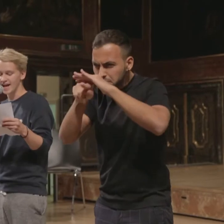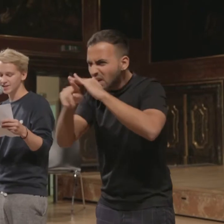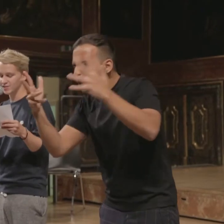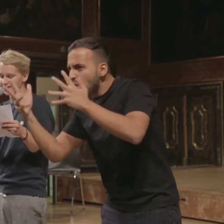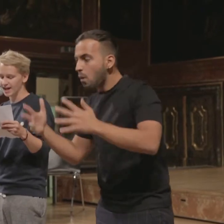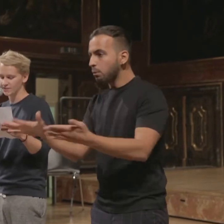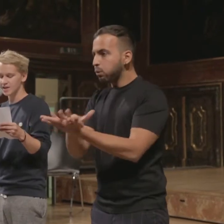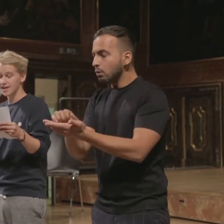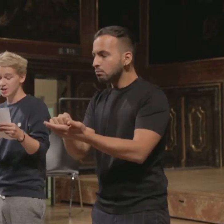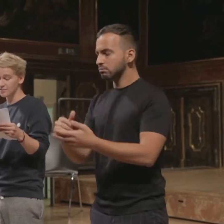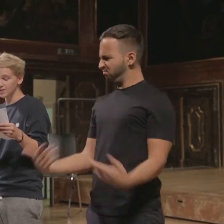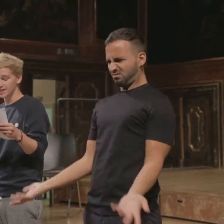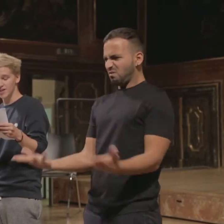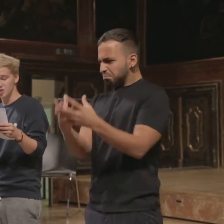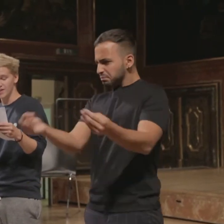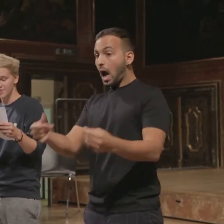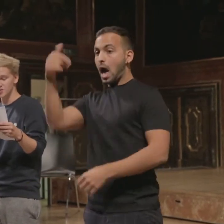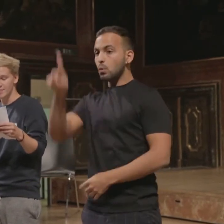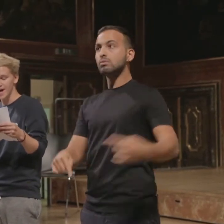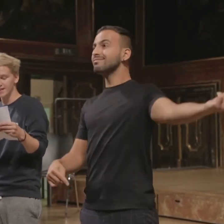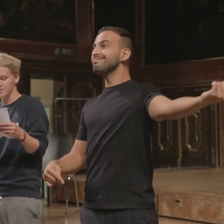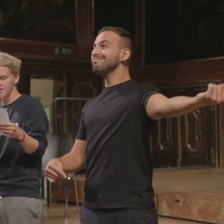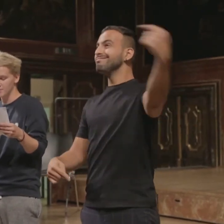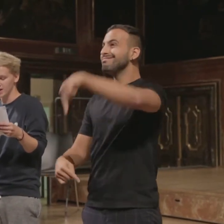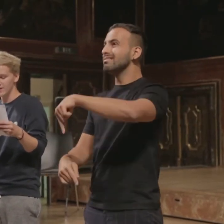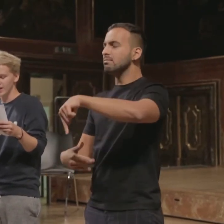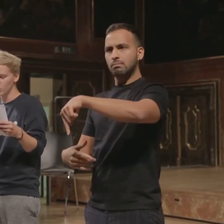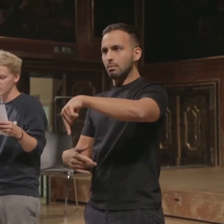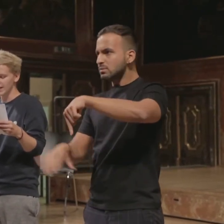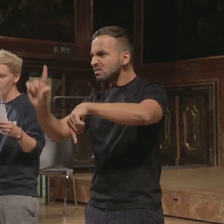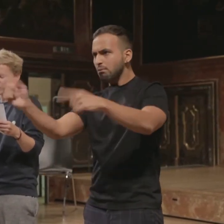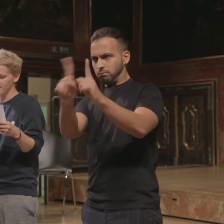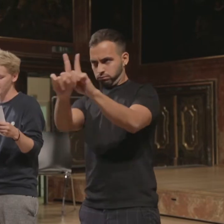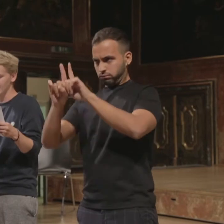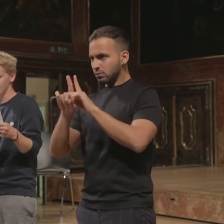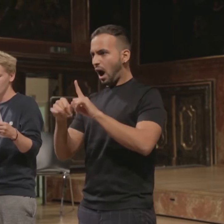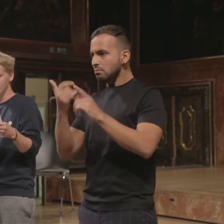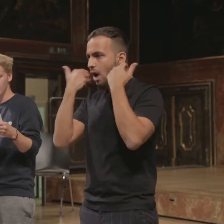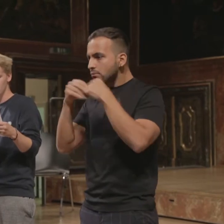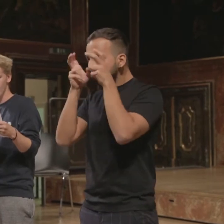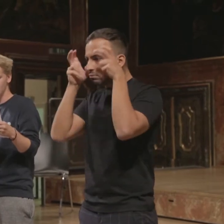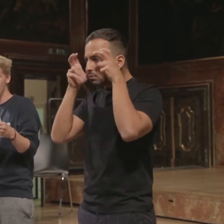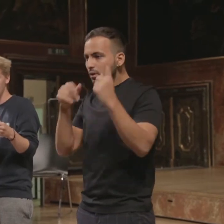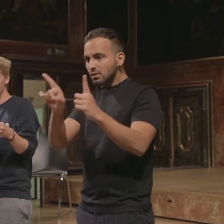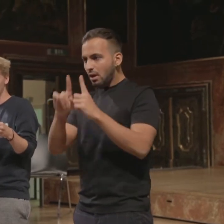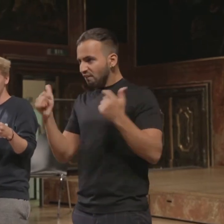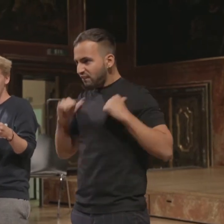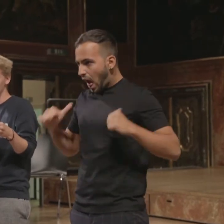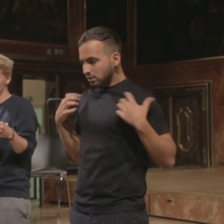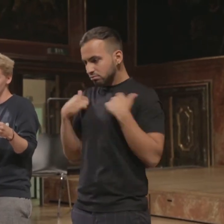Anke wieder da. Im Schlepptau hatte sie einen schwarzen Schamanen namens Kepler, der gruselige Augäpfel hatte und immer nur Schweißeleinenhemden, Leinenhosen